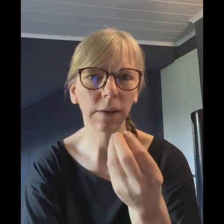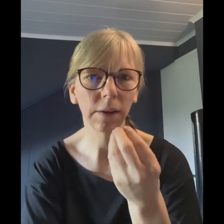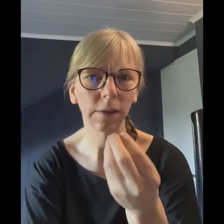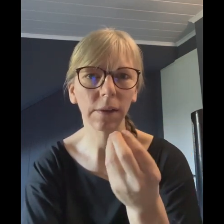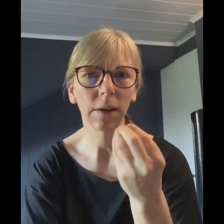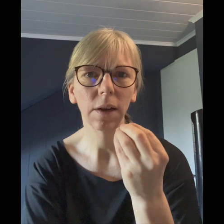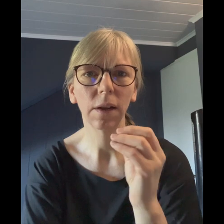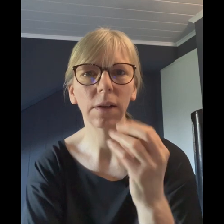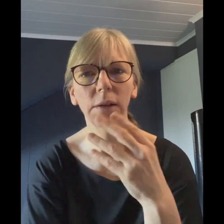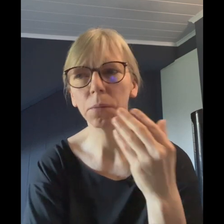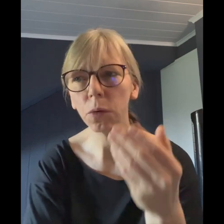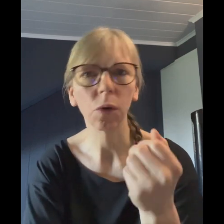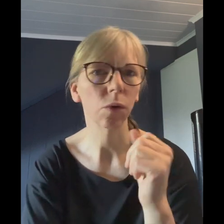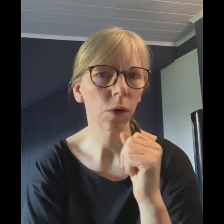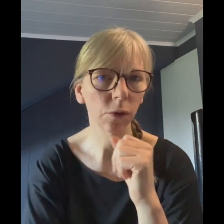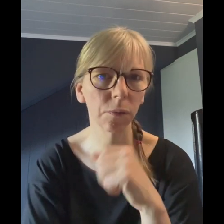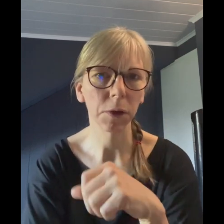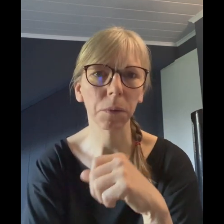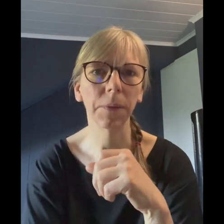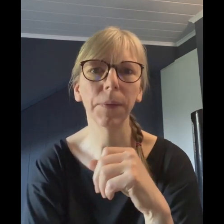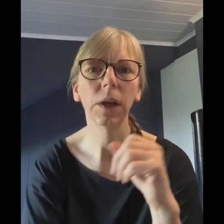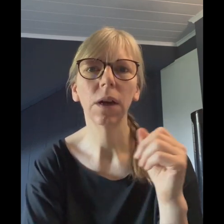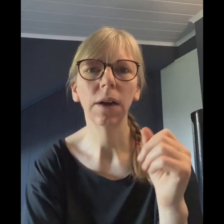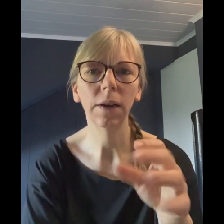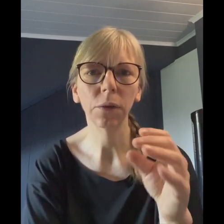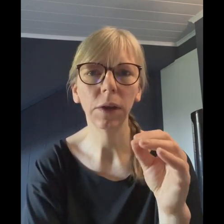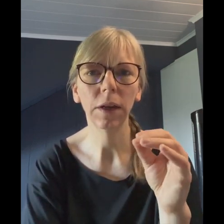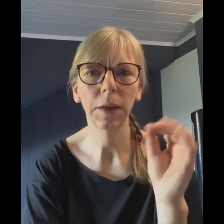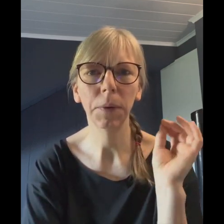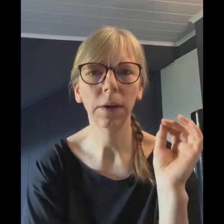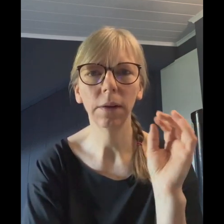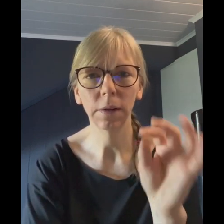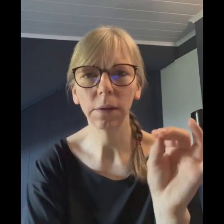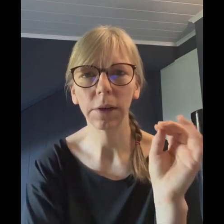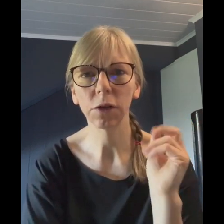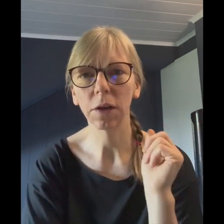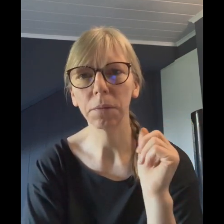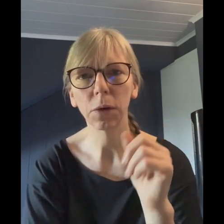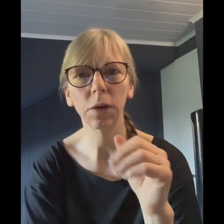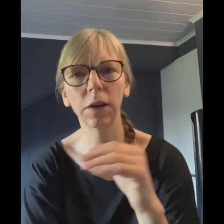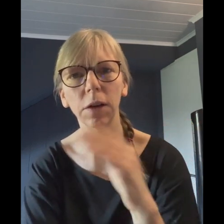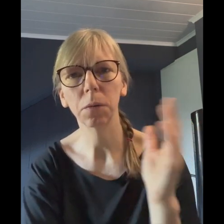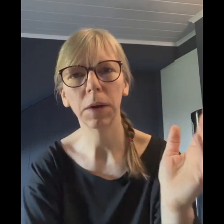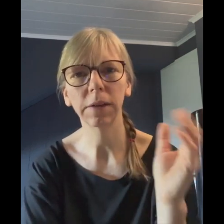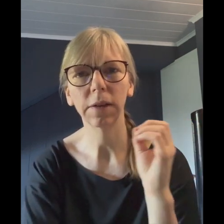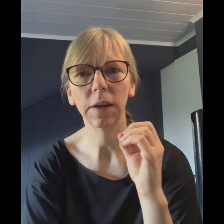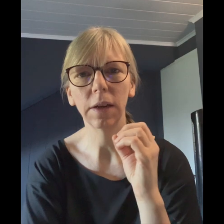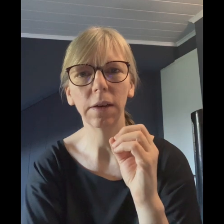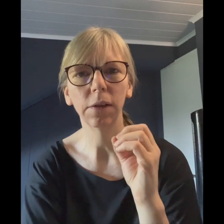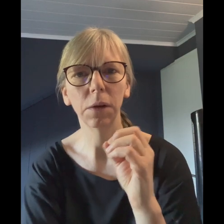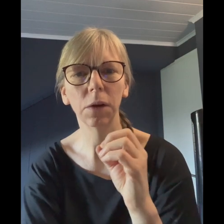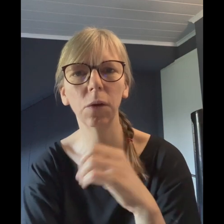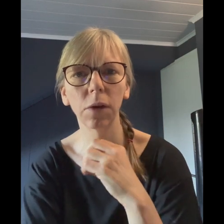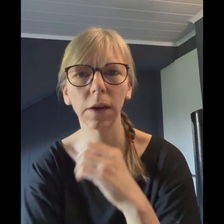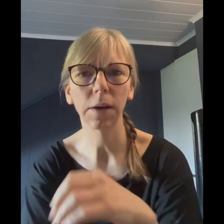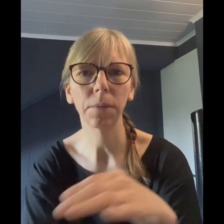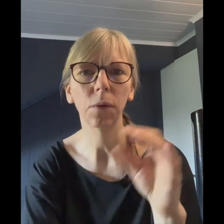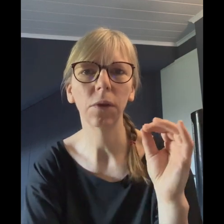diesen Mundgeruch zum Beispiel. Also ihr Lieben, Teststreifen braucht ihr nicht. Überlasst ihr denen, die sie nötig haben und die